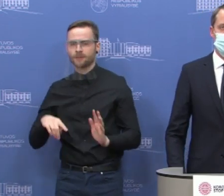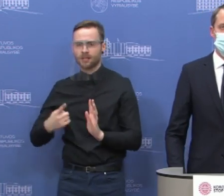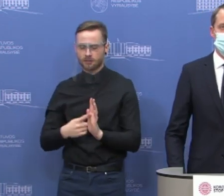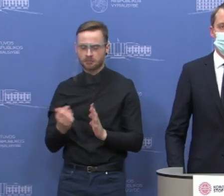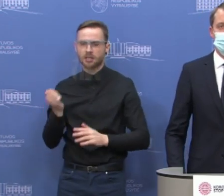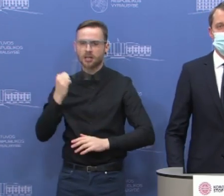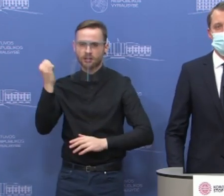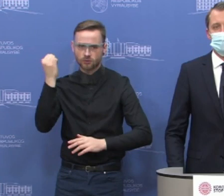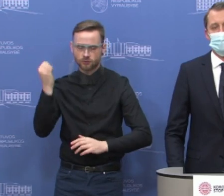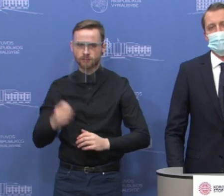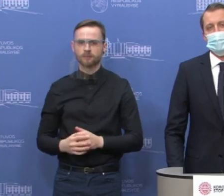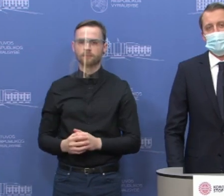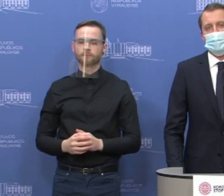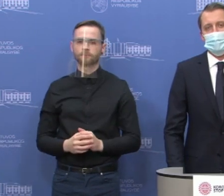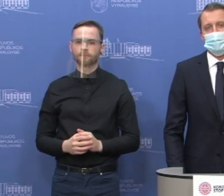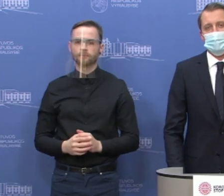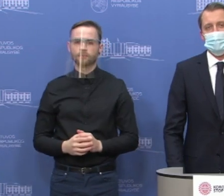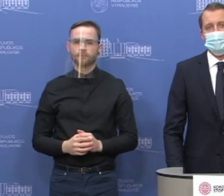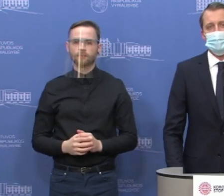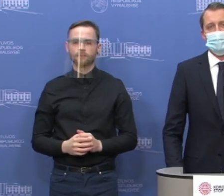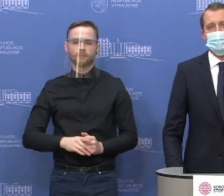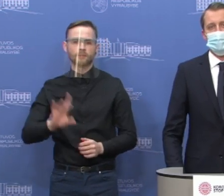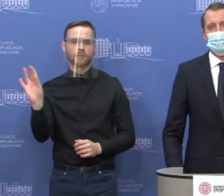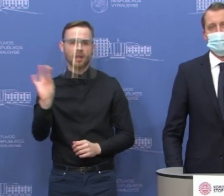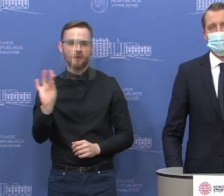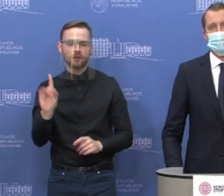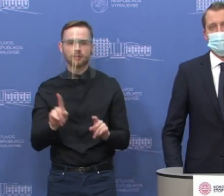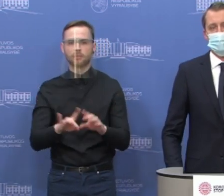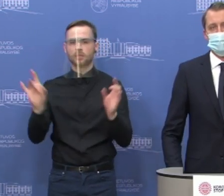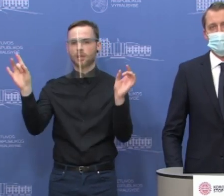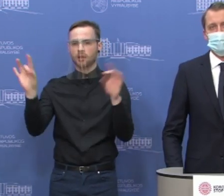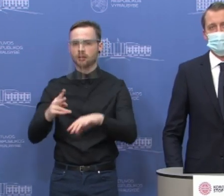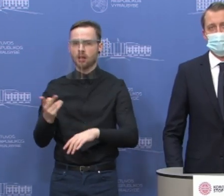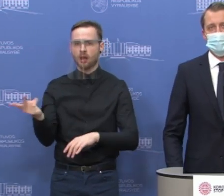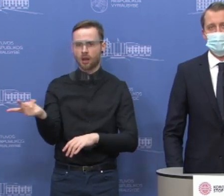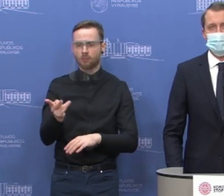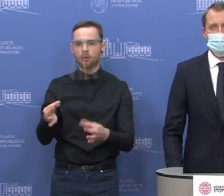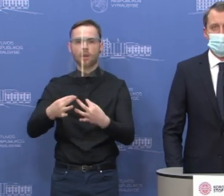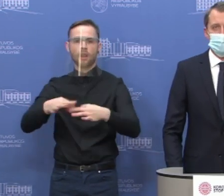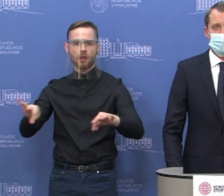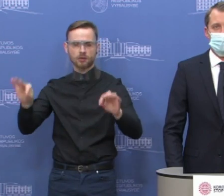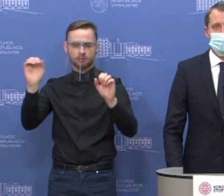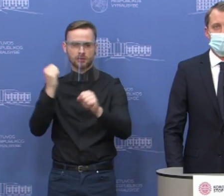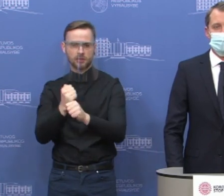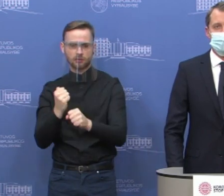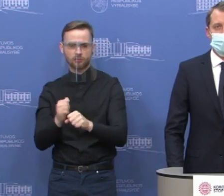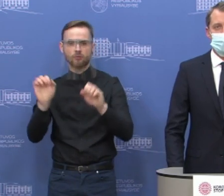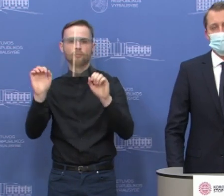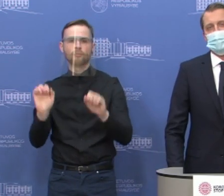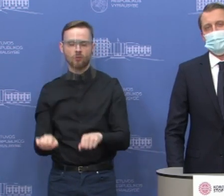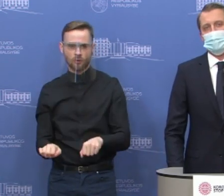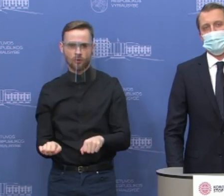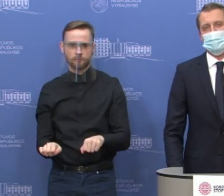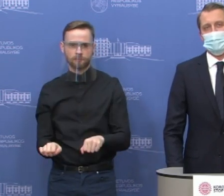Pirmiausia, norėčiau akcentuoti, kad kavinių ir restoranų leidimas būtent kavinėms ir restoranams